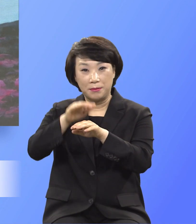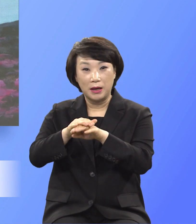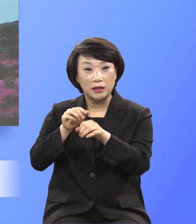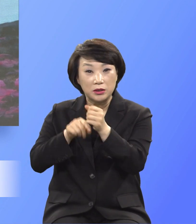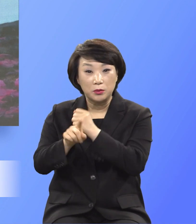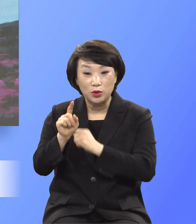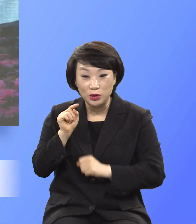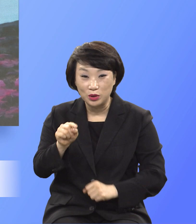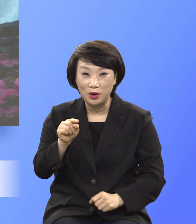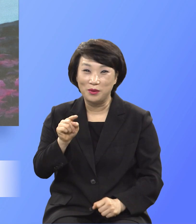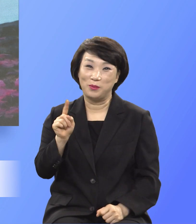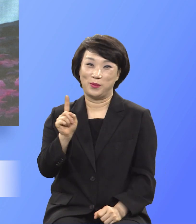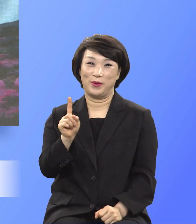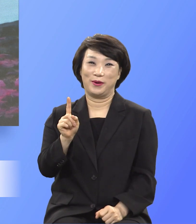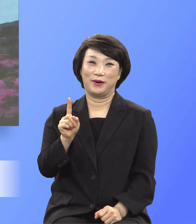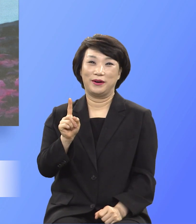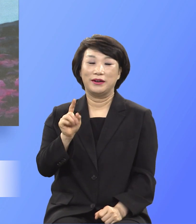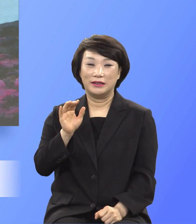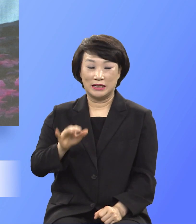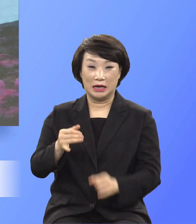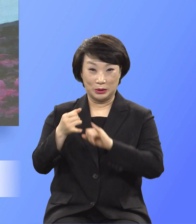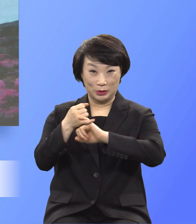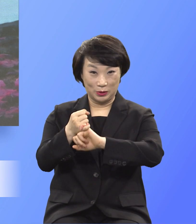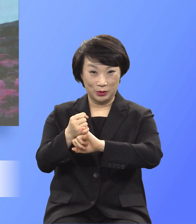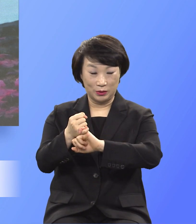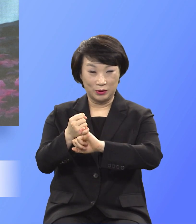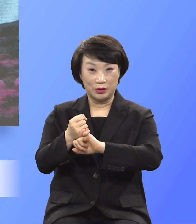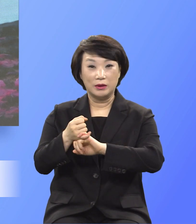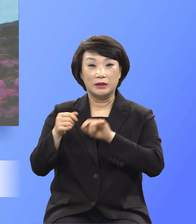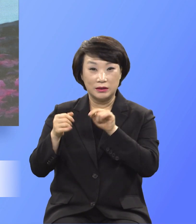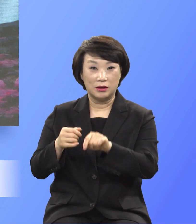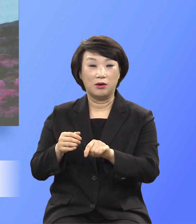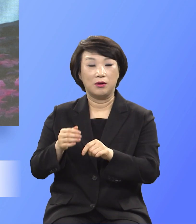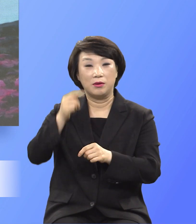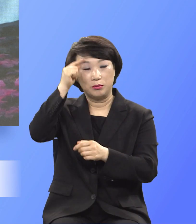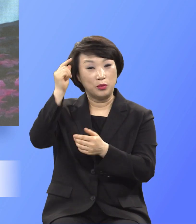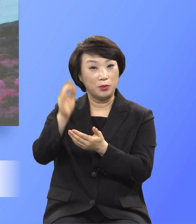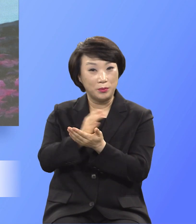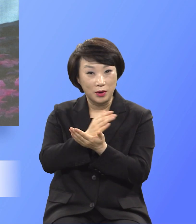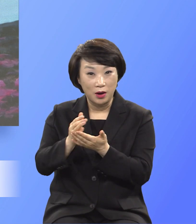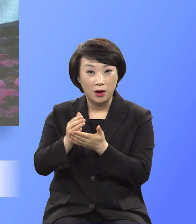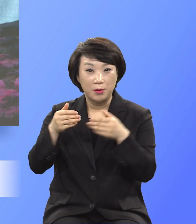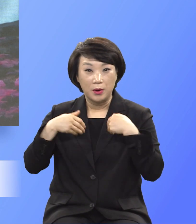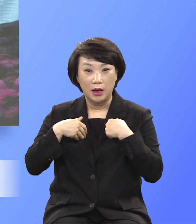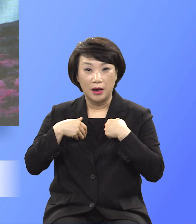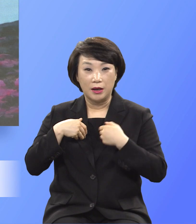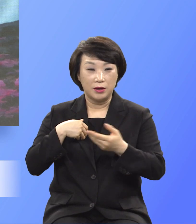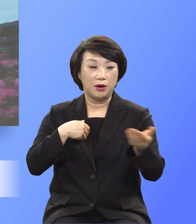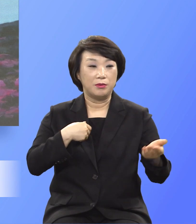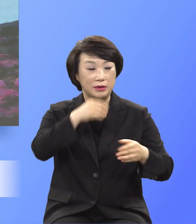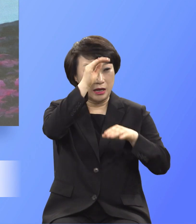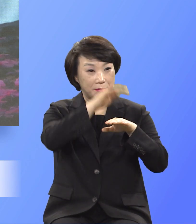무엇인지 분별하고 헛된 예배를 드리지 말고